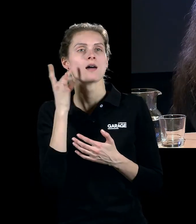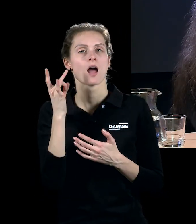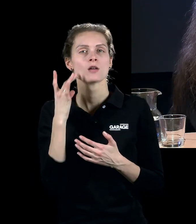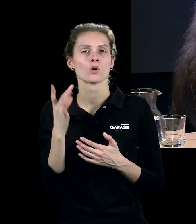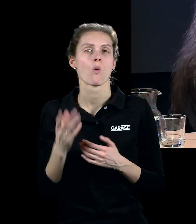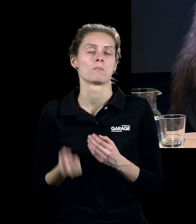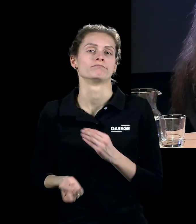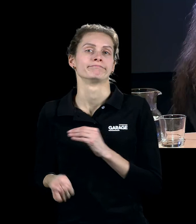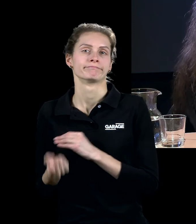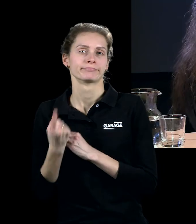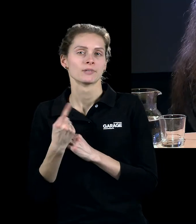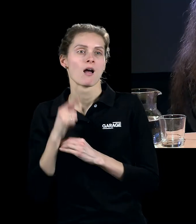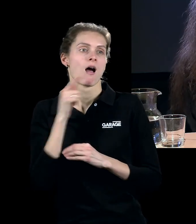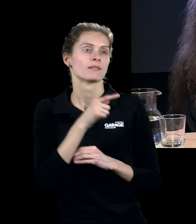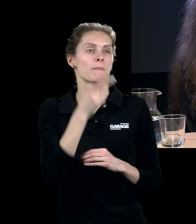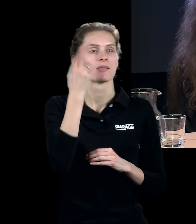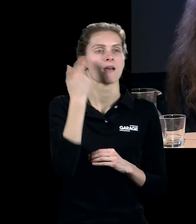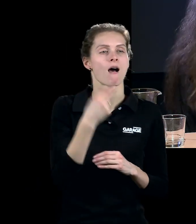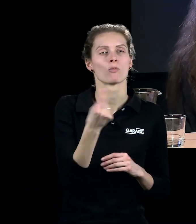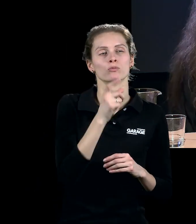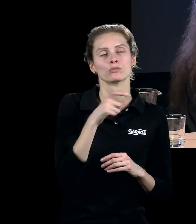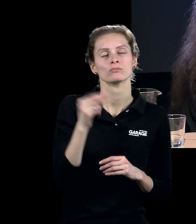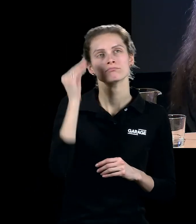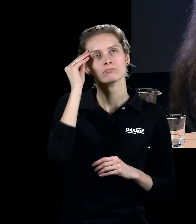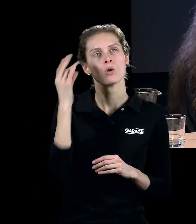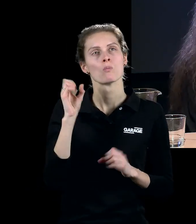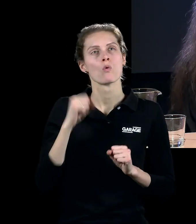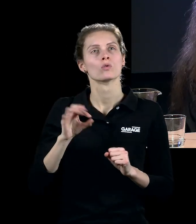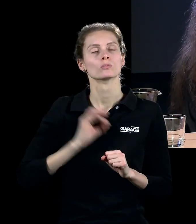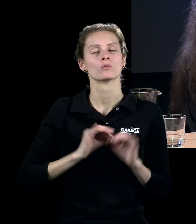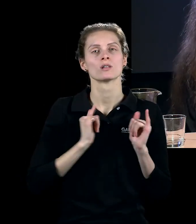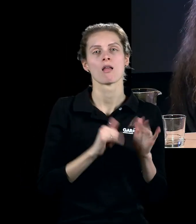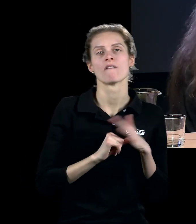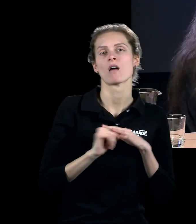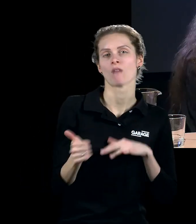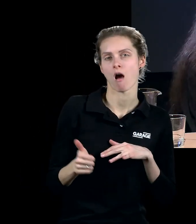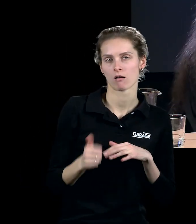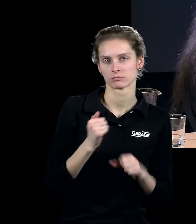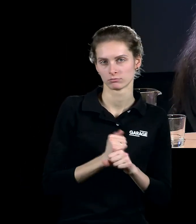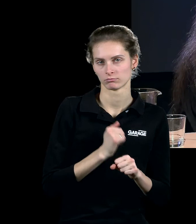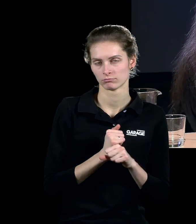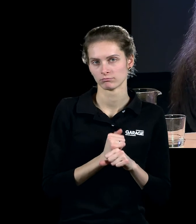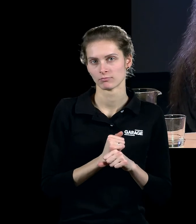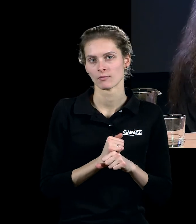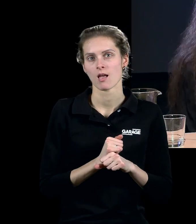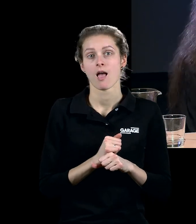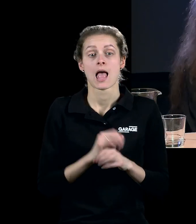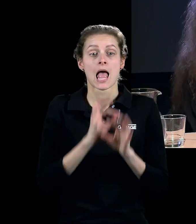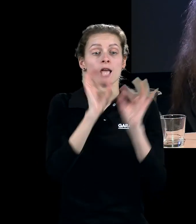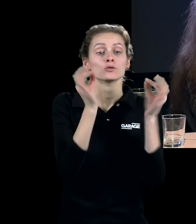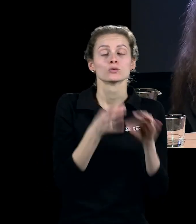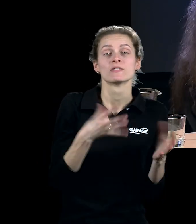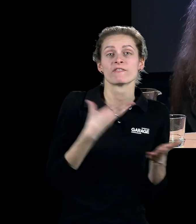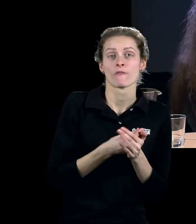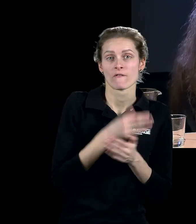можно использовать для создания авангардного искусства. Если новая медиа современно тому, как бы, искусству своего времени, то считалось, что вот